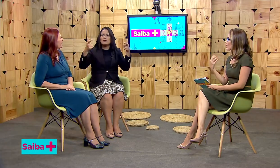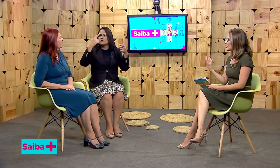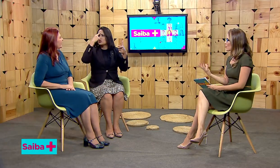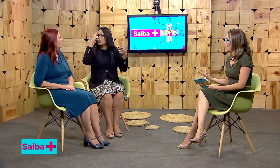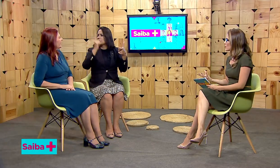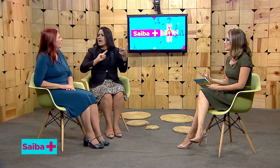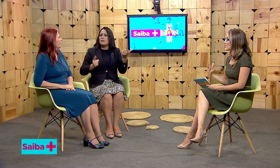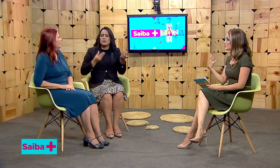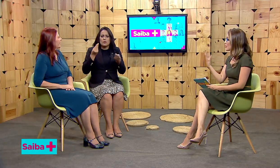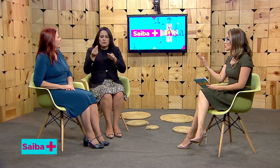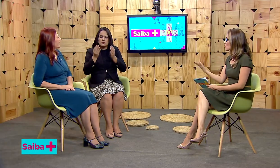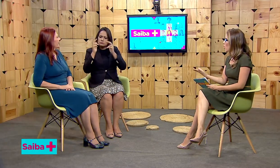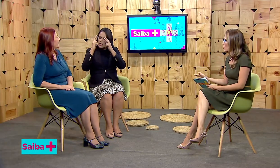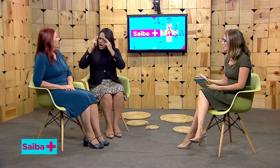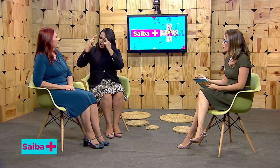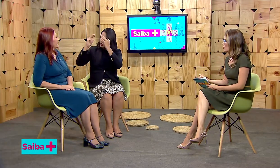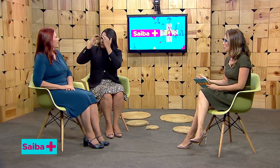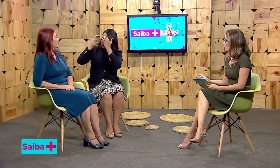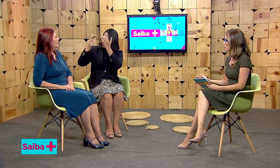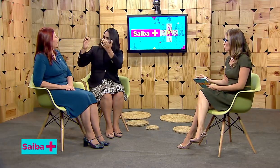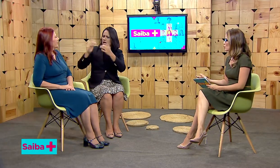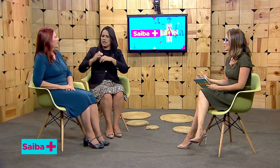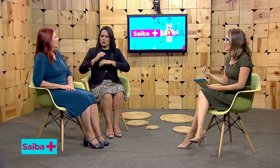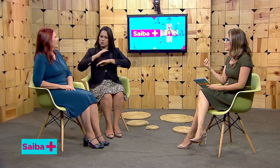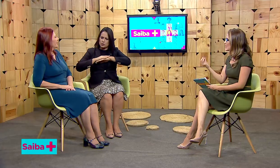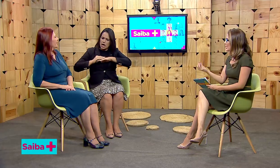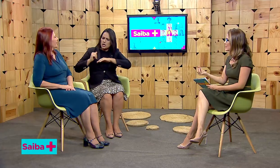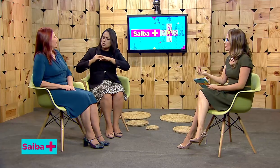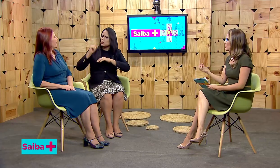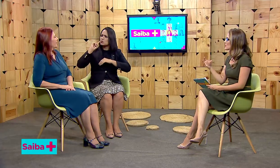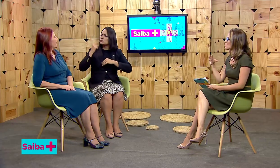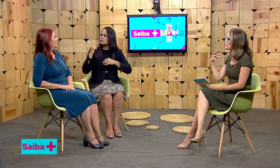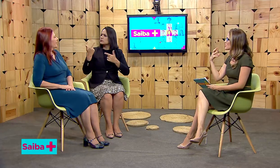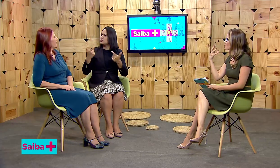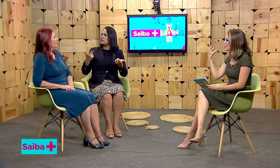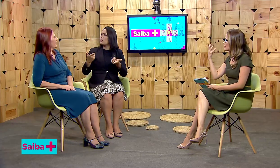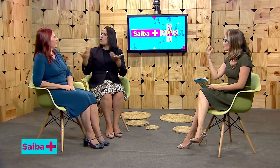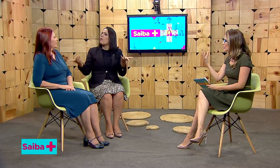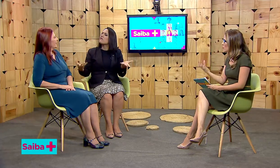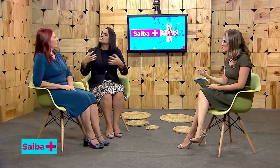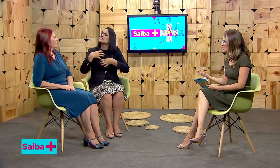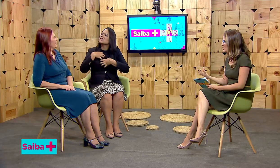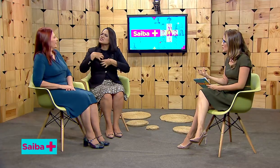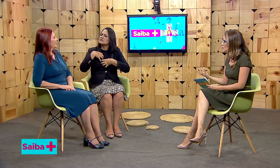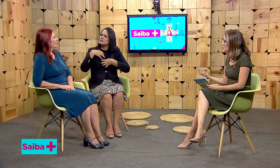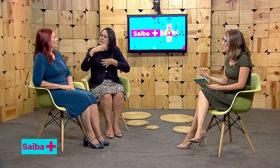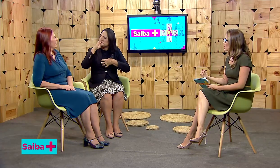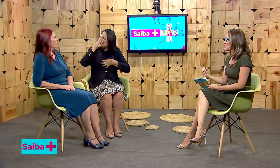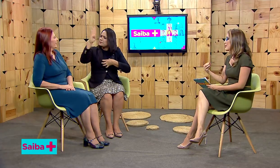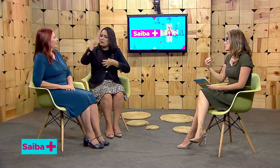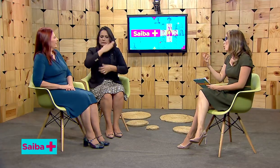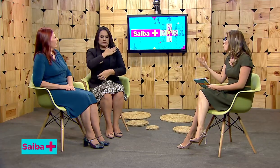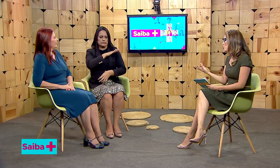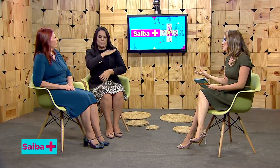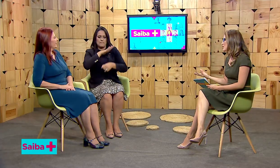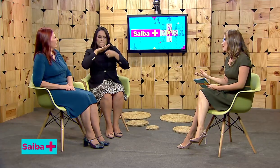carinhosa, respeitosa com os surdos. E aí, quais são os principais preconceitos mais comuns, né?